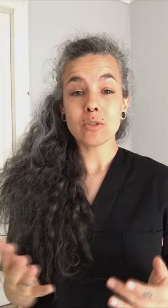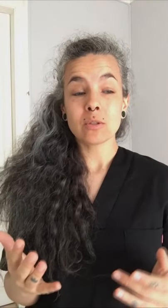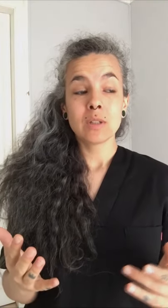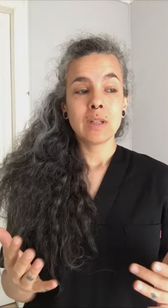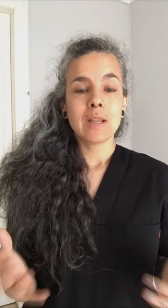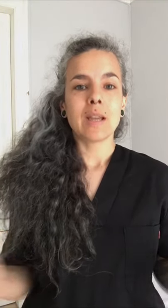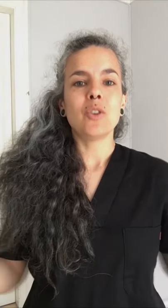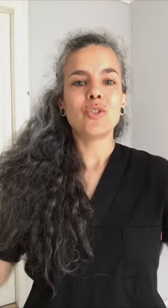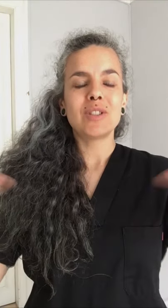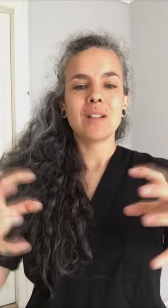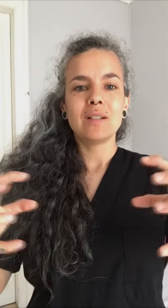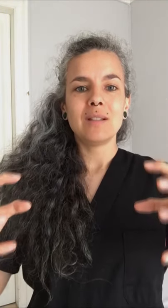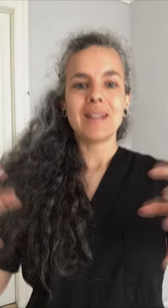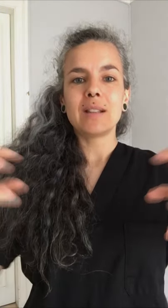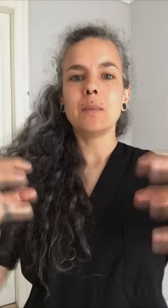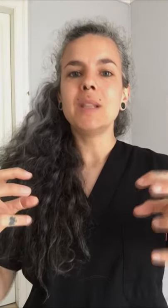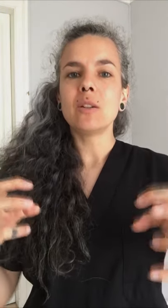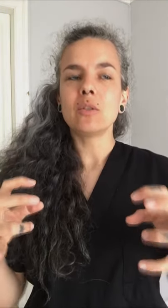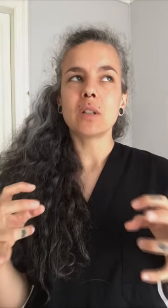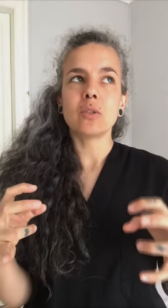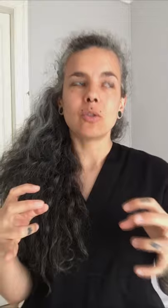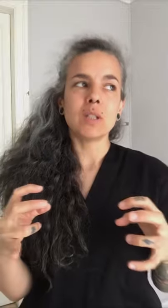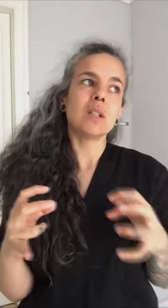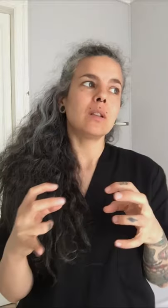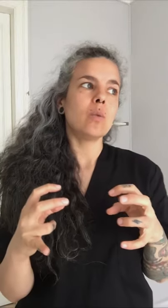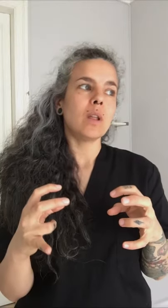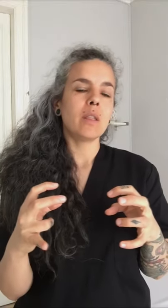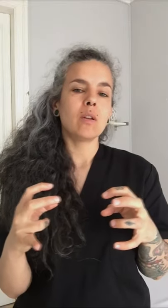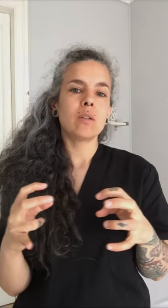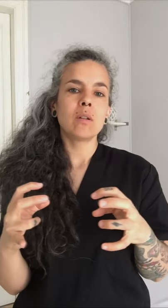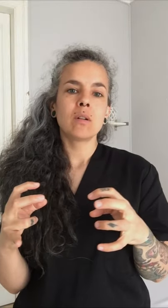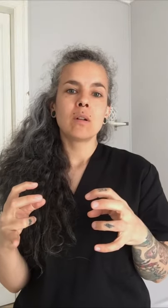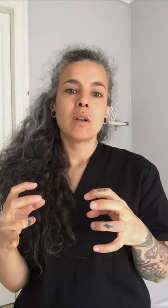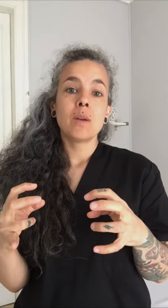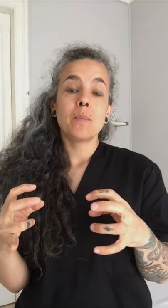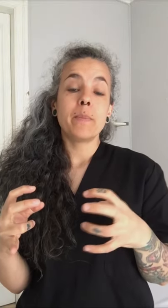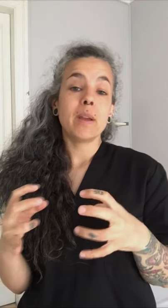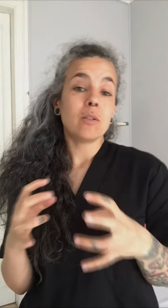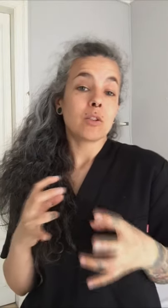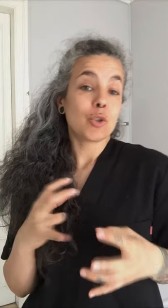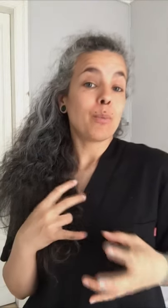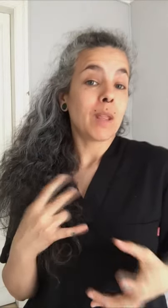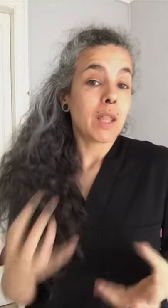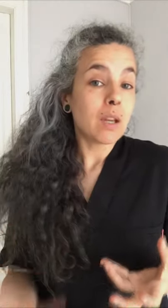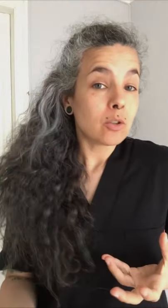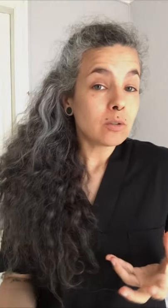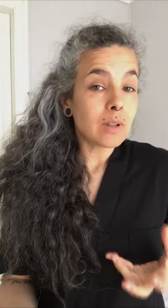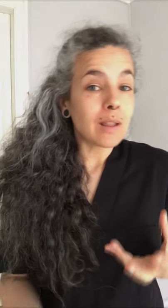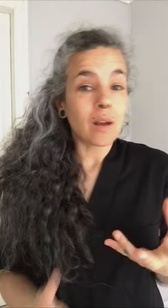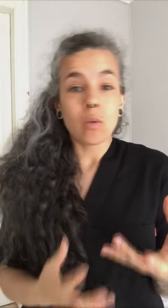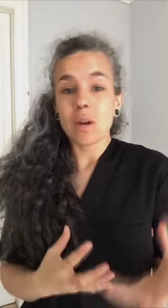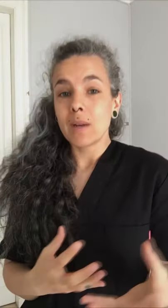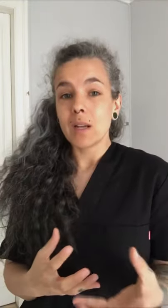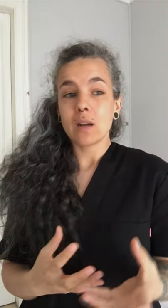que no están directamente en contacto con esta articulación, pero que son vecinos, y que de alguna manera,